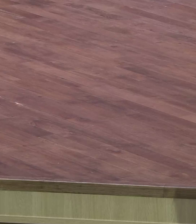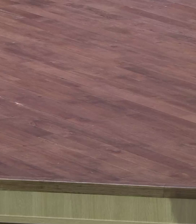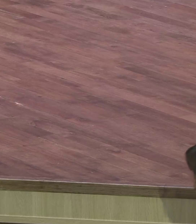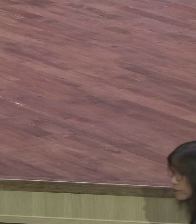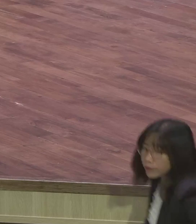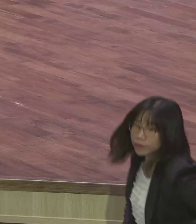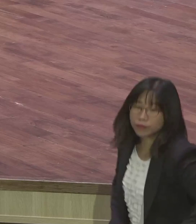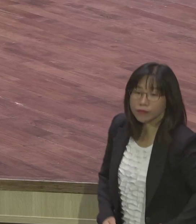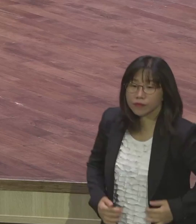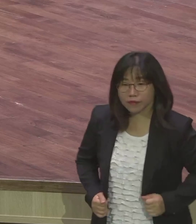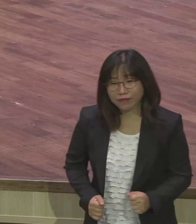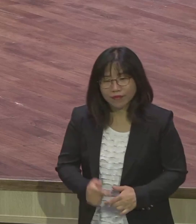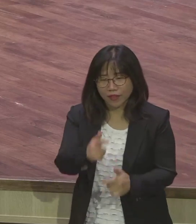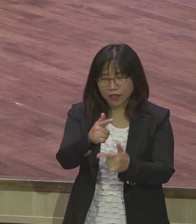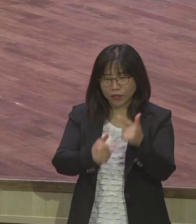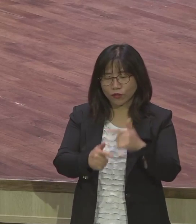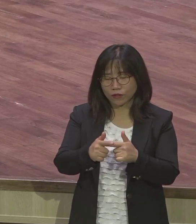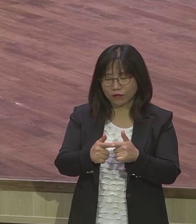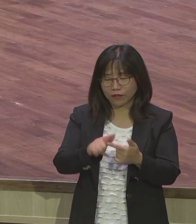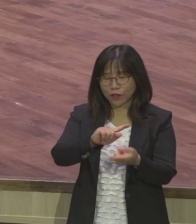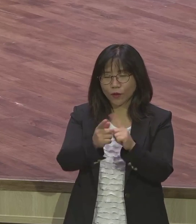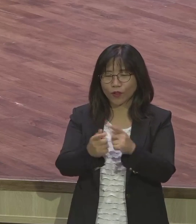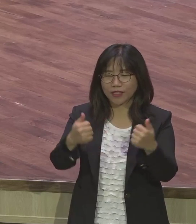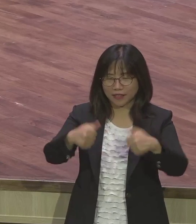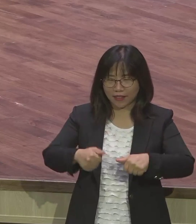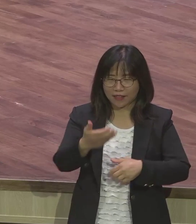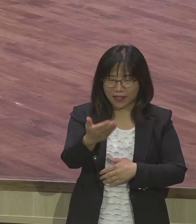서로 인사합시다. 당신은 거루터기입니다.